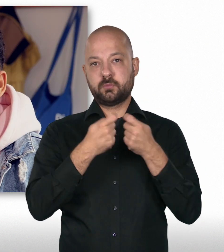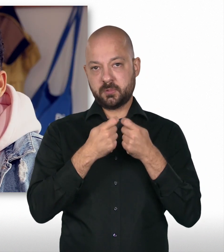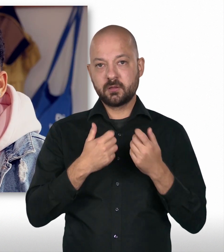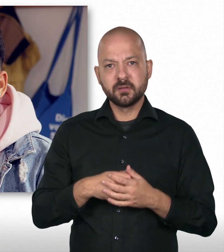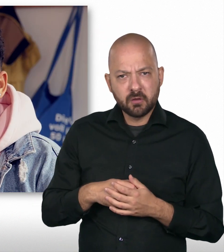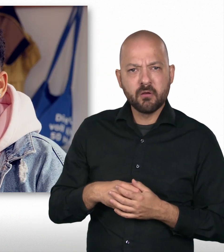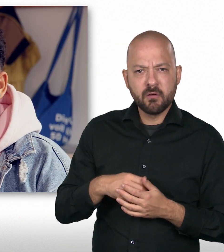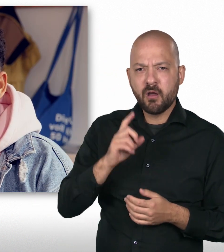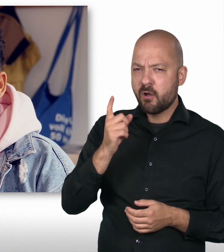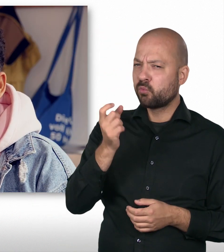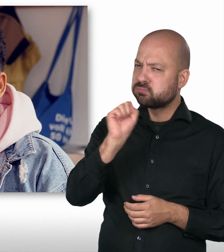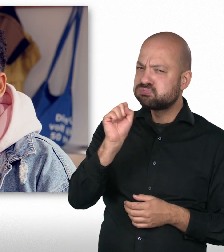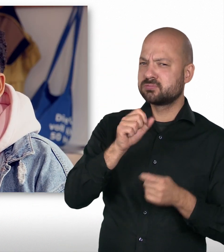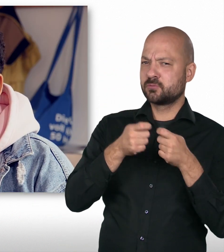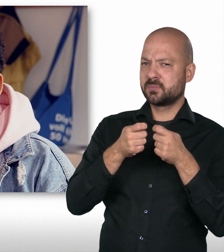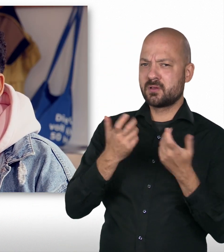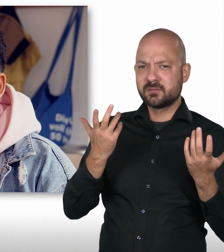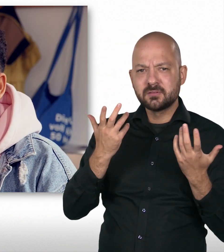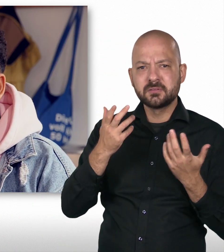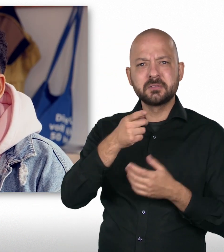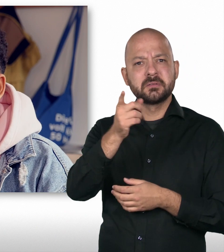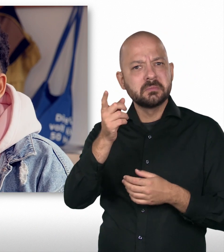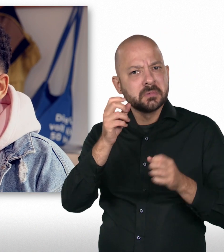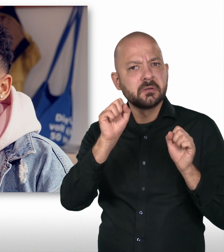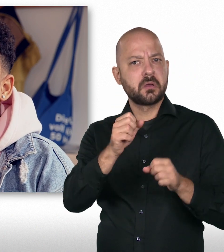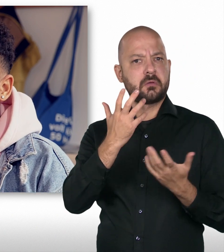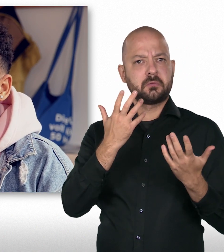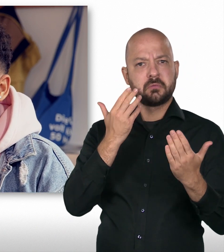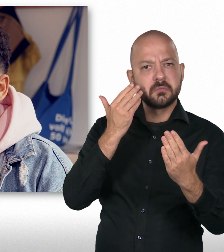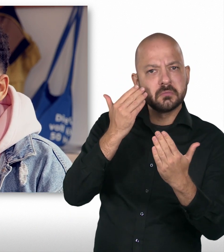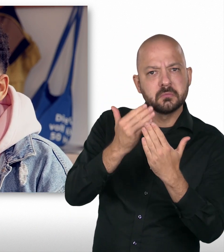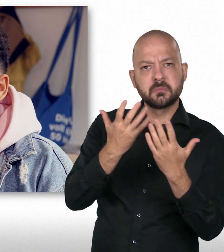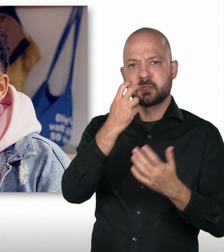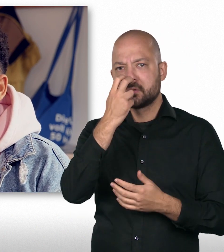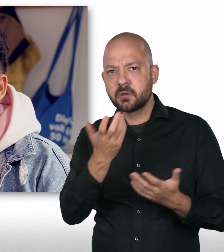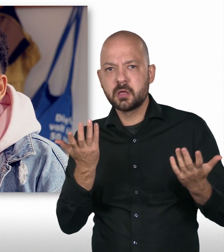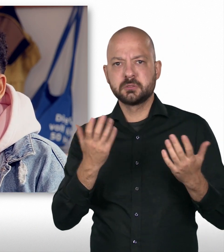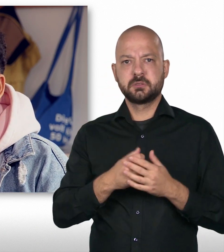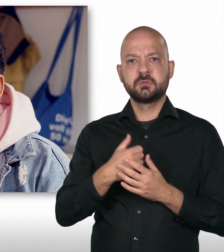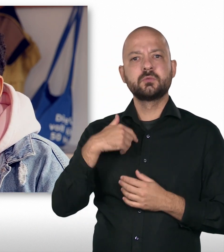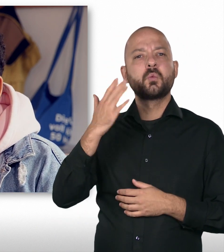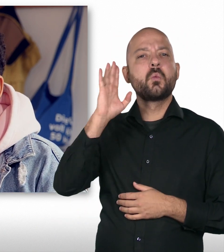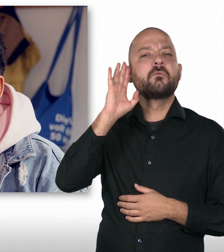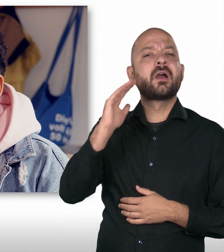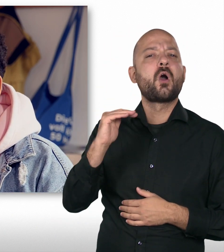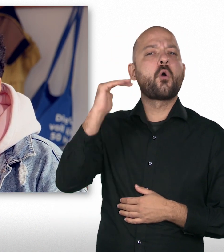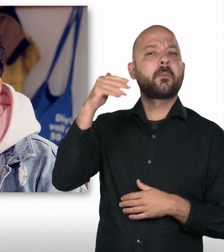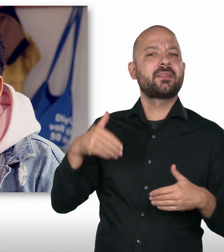finde das Ganze auch extrem spannend, hier bei dir, bei euch mal zu Gast sein zu dürfen. Ich habe schon oft von diesem gehobenen